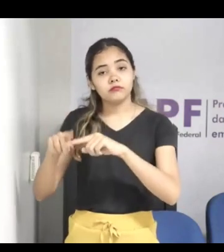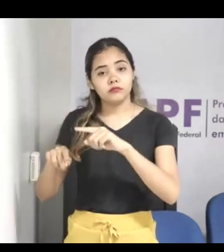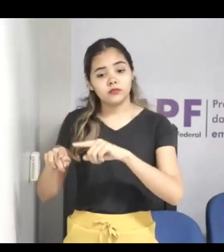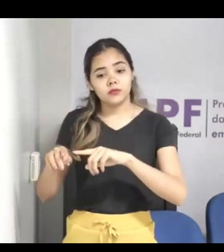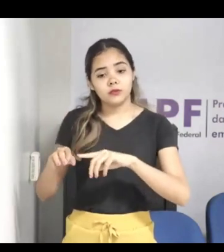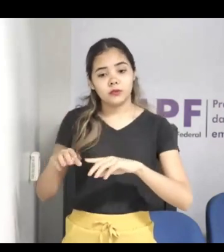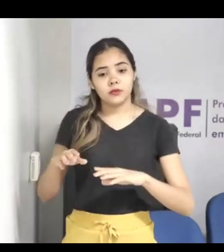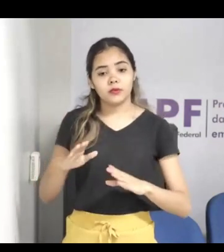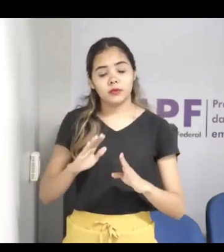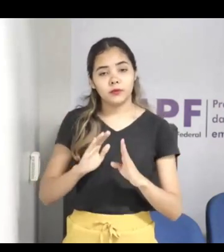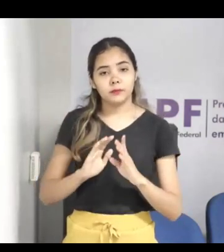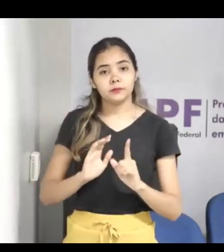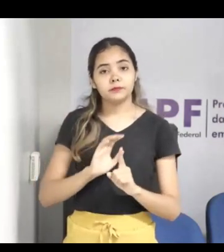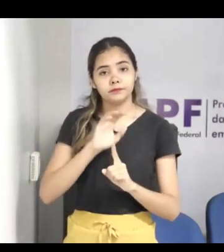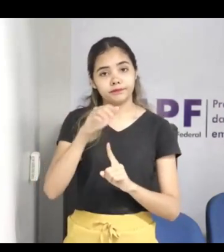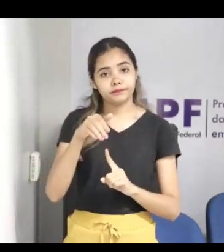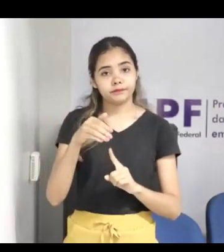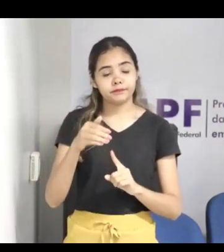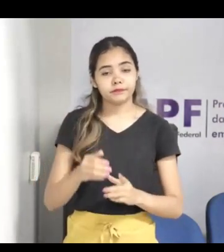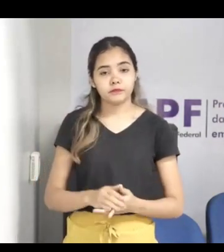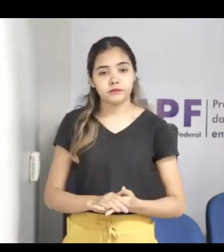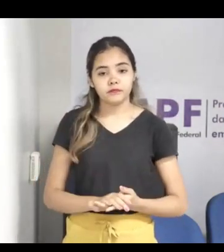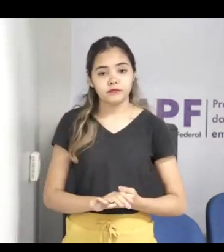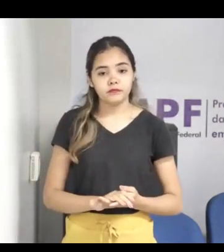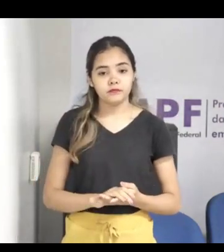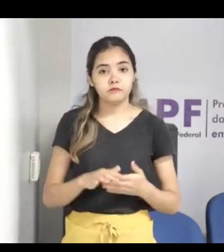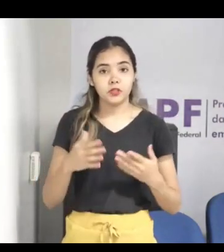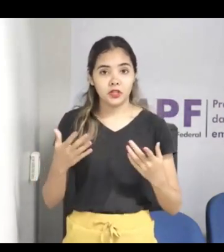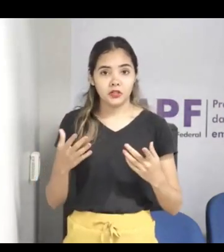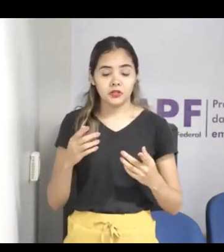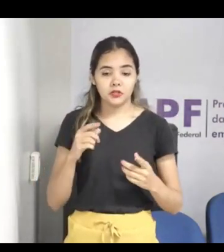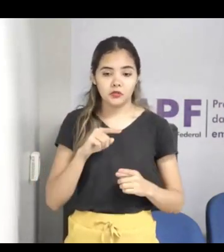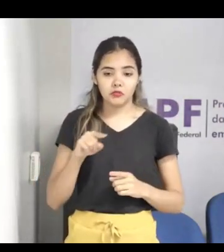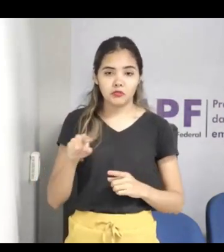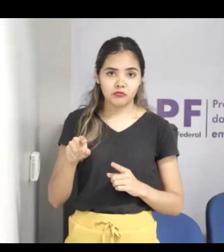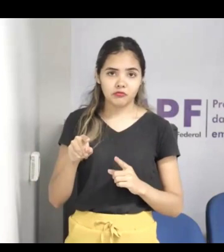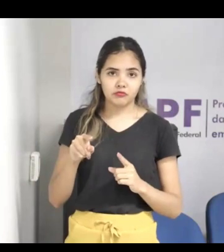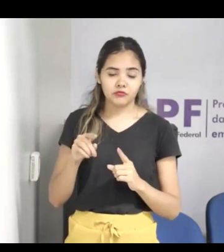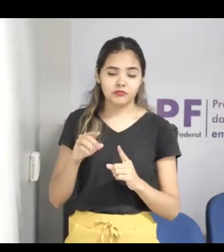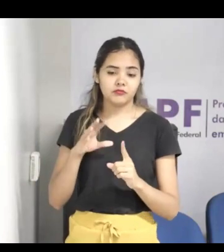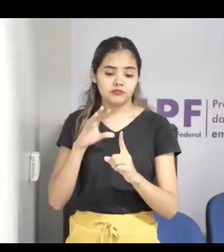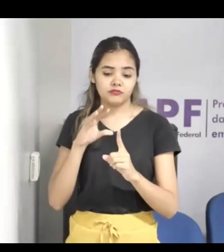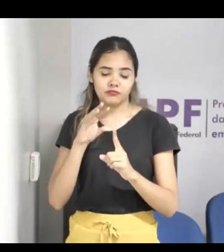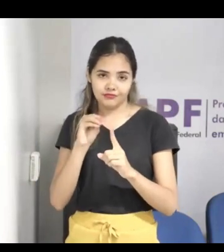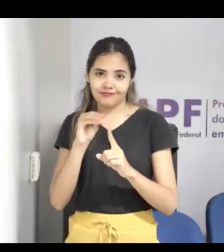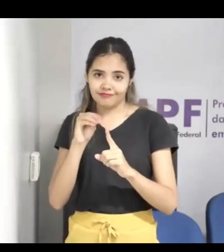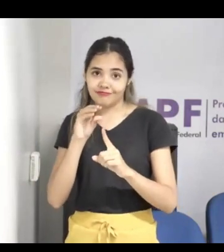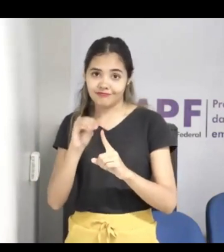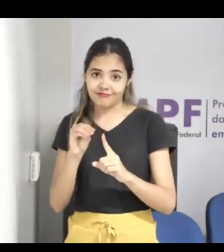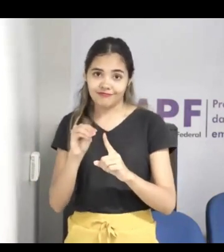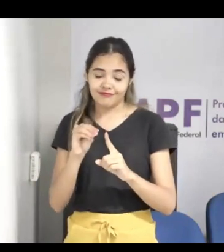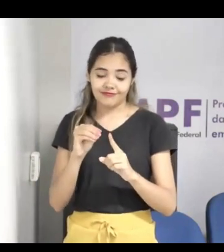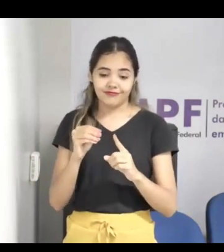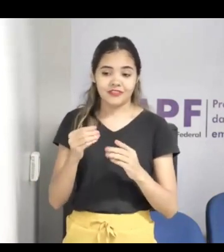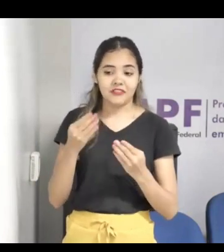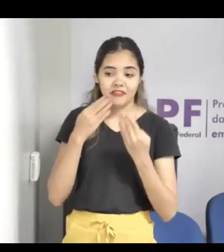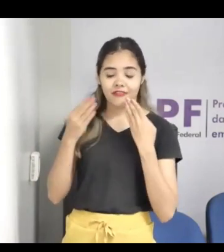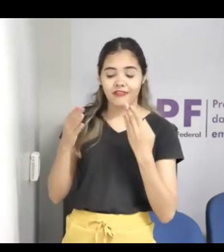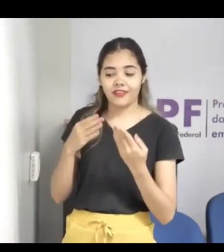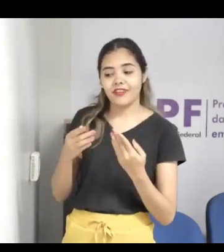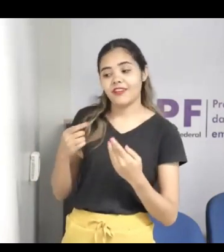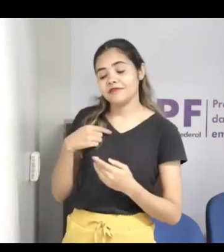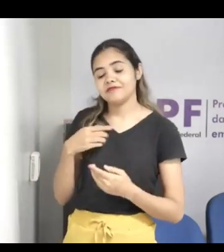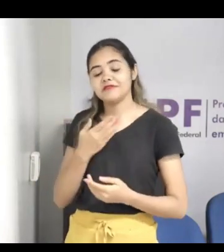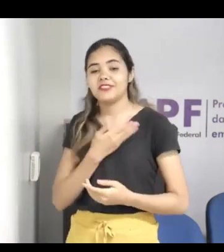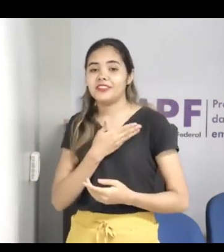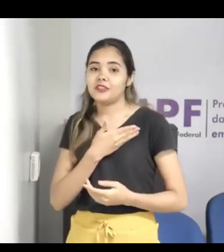eles vão, enganam a criança, se fazem de amigos das crianças nos chats, dos jogos, procuram a criança